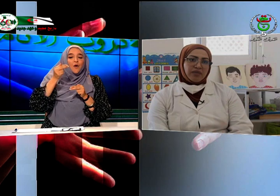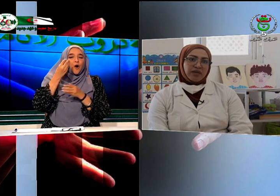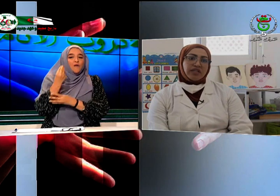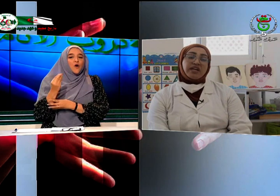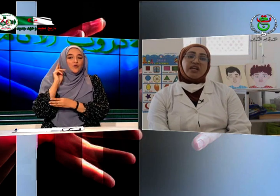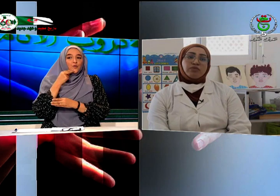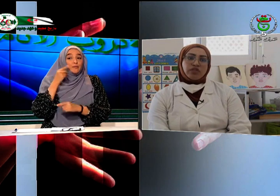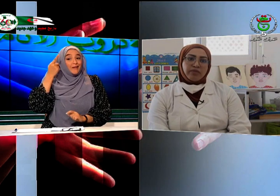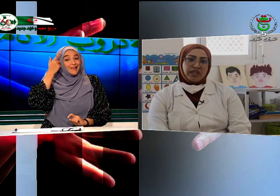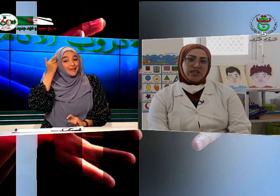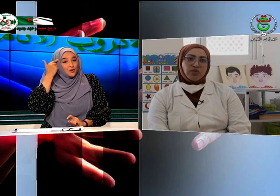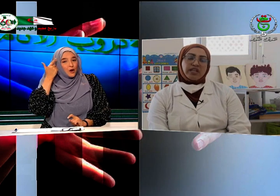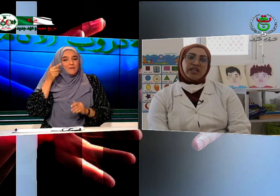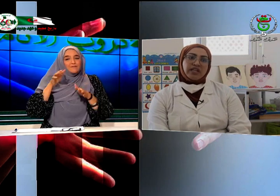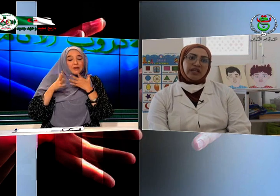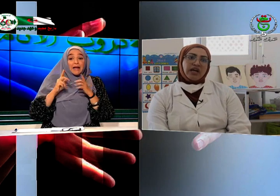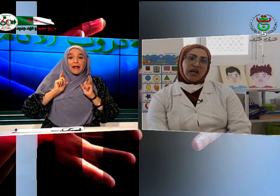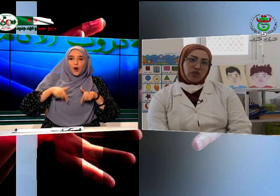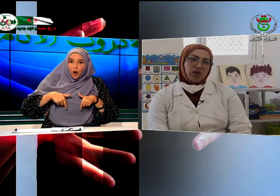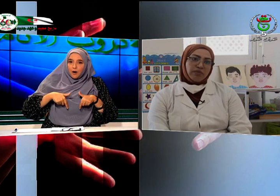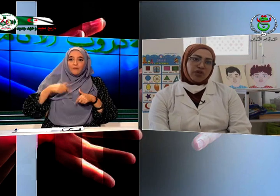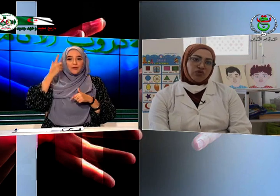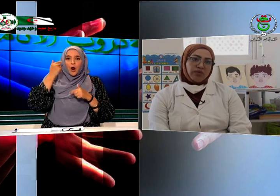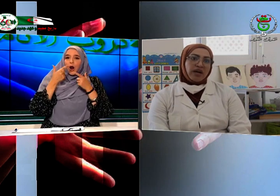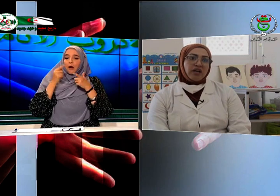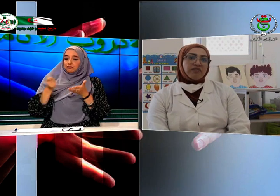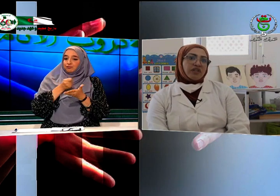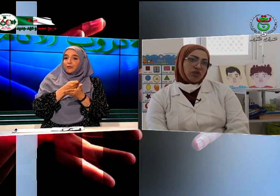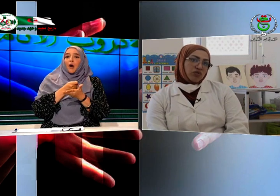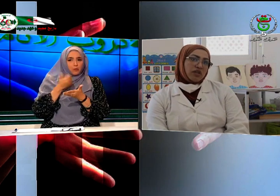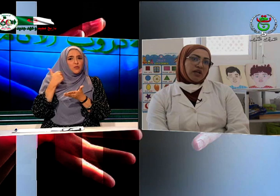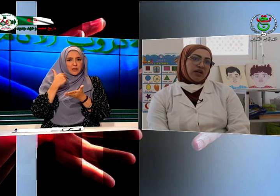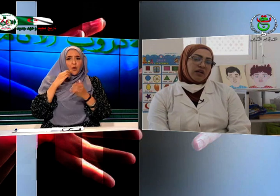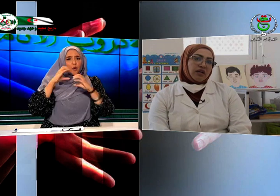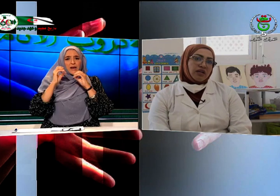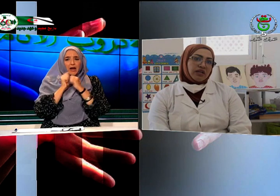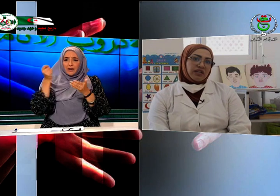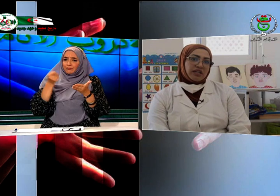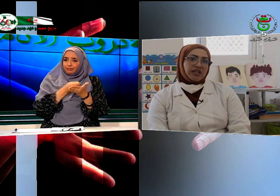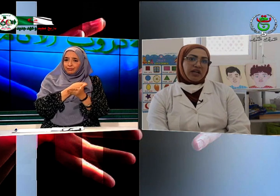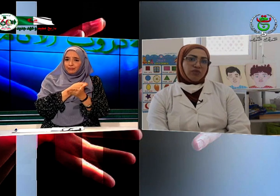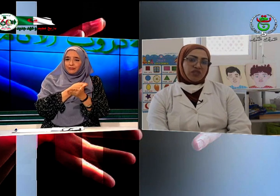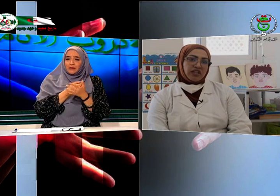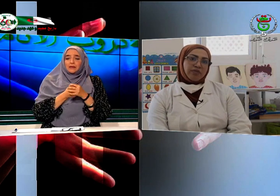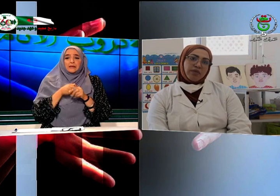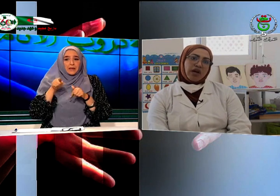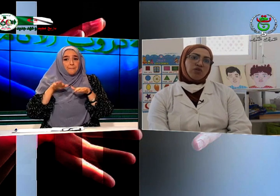إذا كان متمدرس ولديه اللغة المكتوبة فتكون التقنية المستخدمة معه